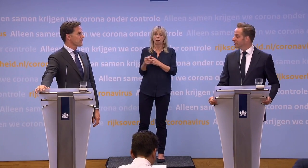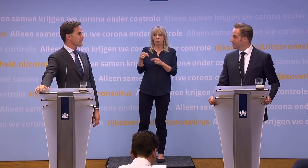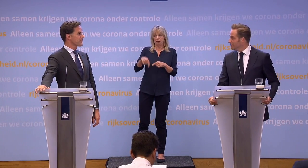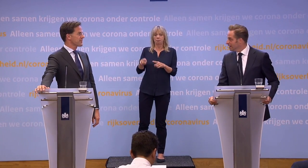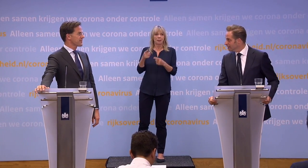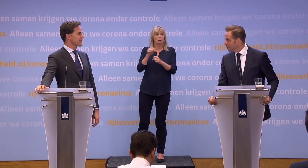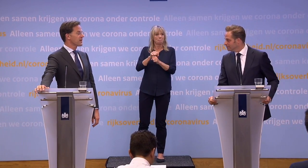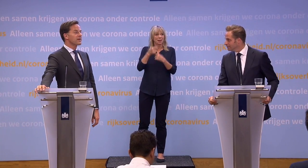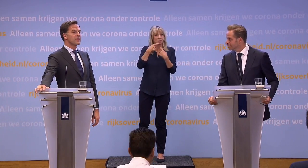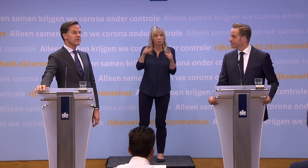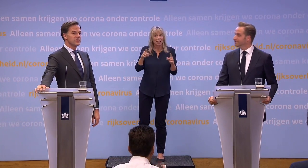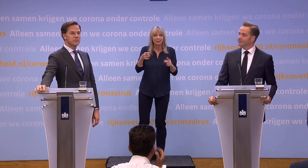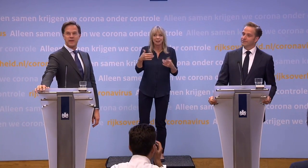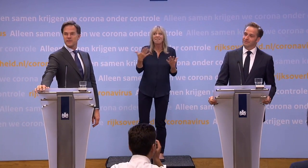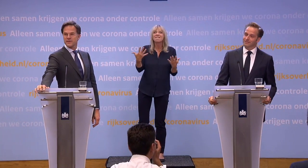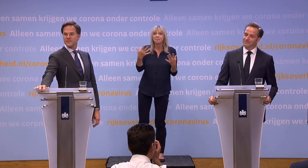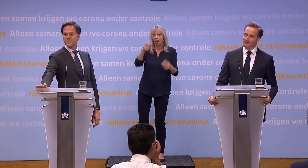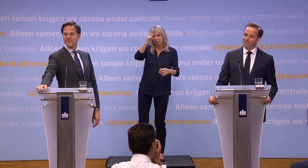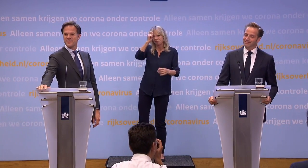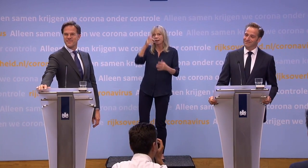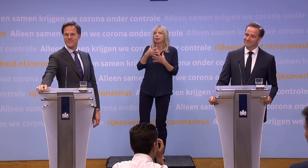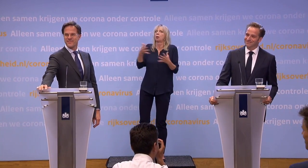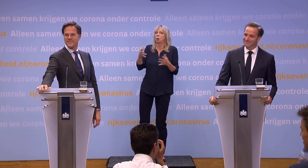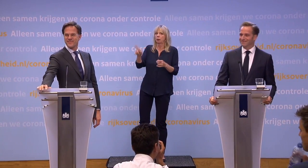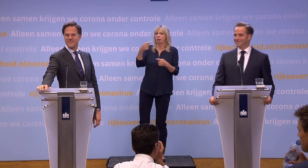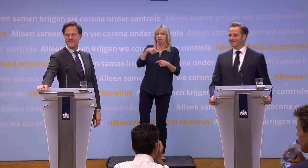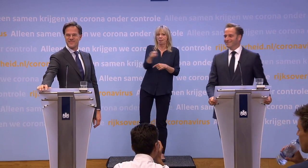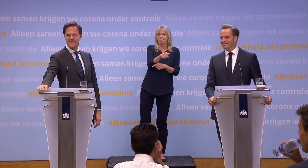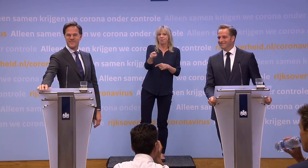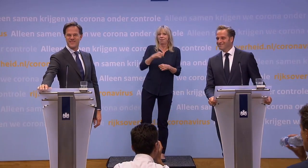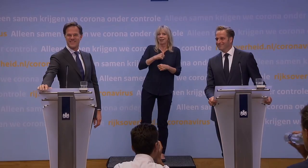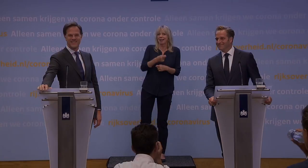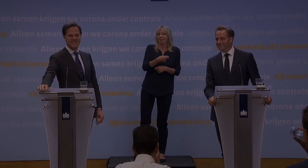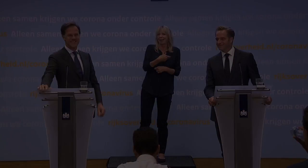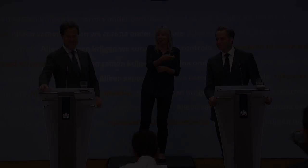Vaak met meer waardering dan wij krijgen. Dat is pijnlijk, ja. Ze gniffelen. Het beeld wordt zwart. boodschap... boodschap... *** ***